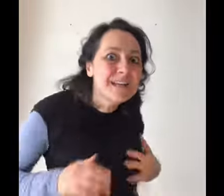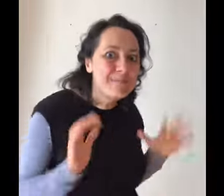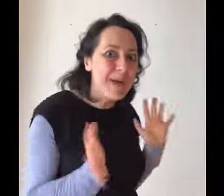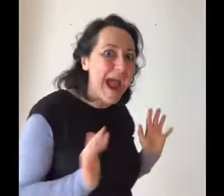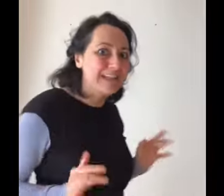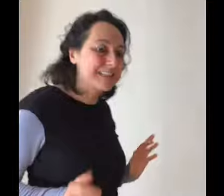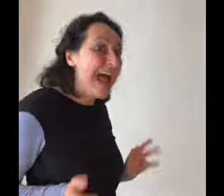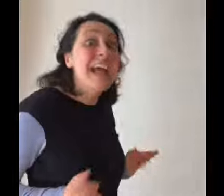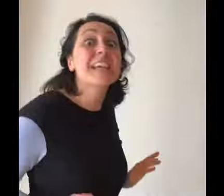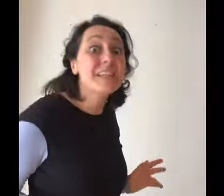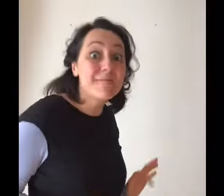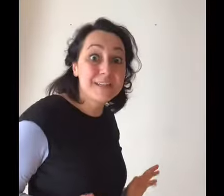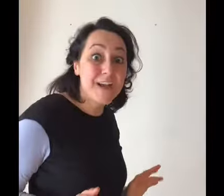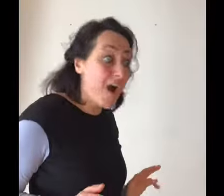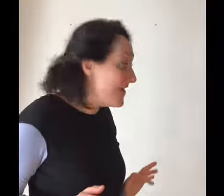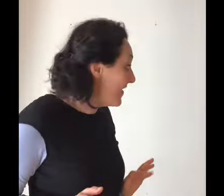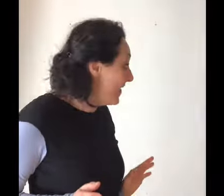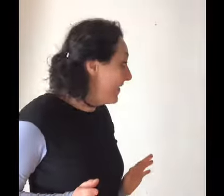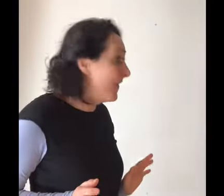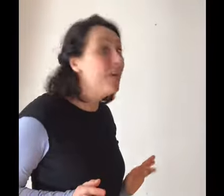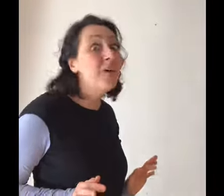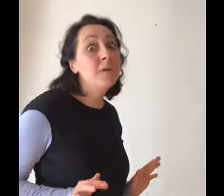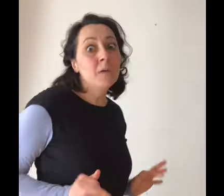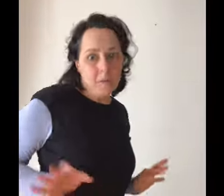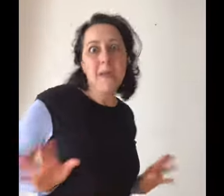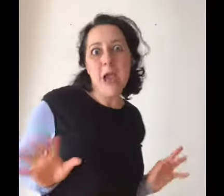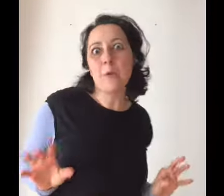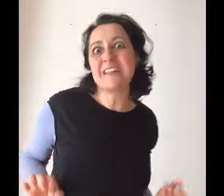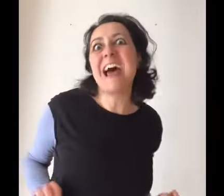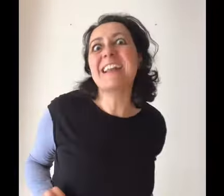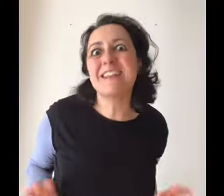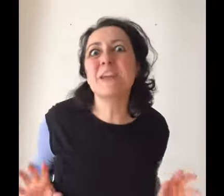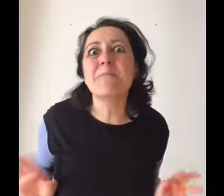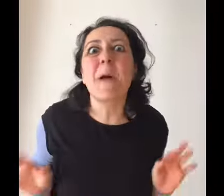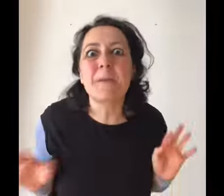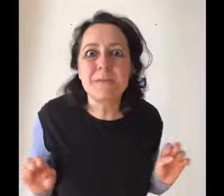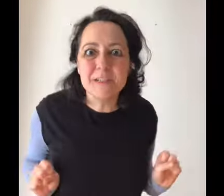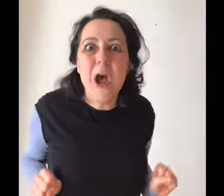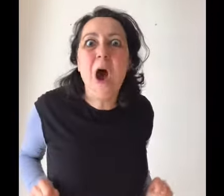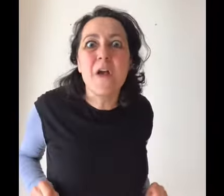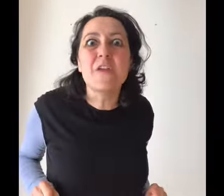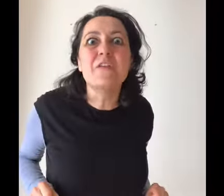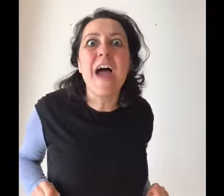in pasta, che c'hai bisogno. Beh, a guardarti c'hai proprio bisogno, beh.